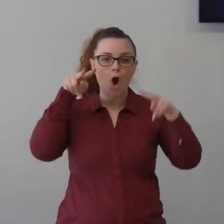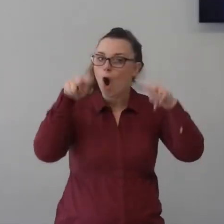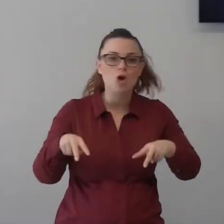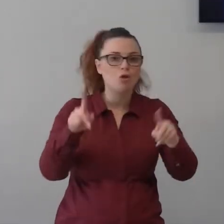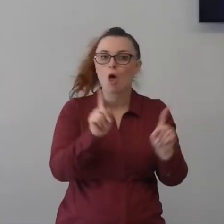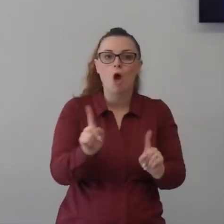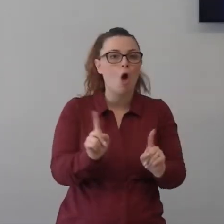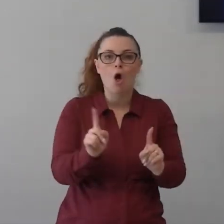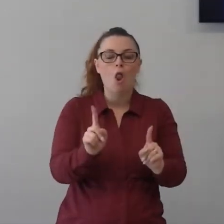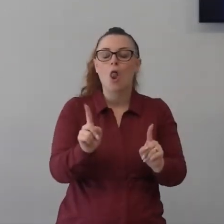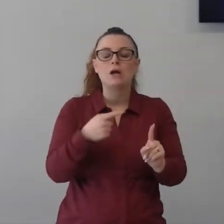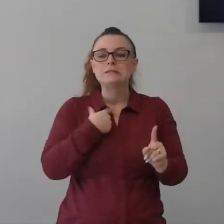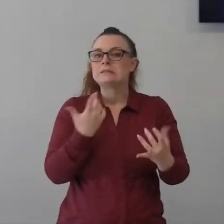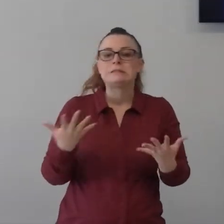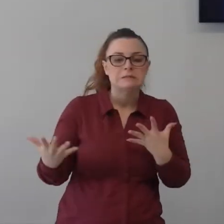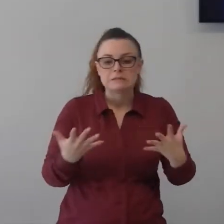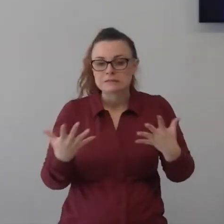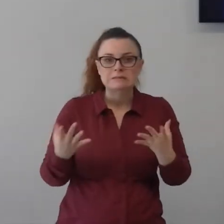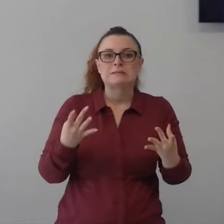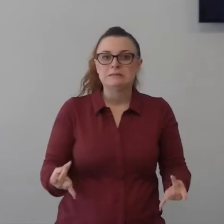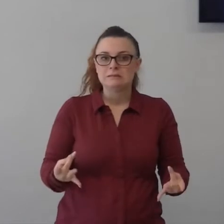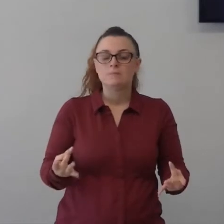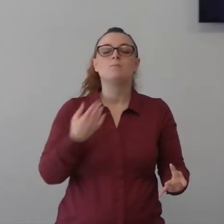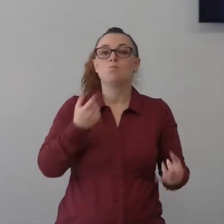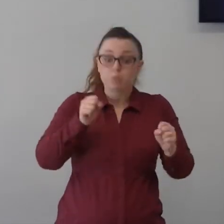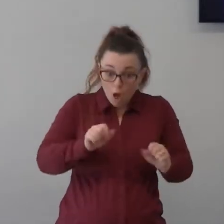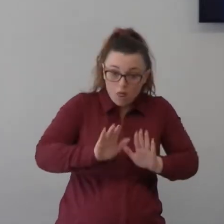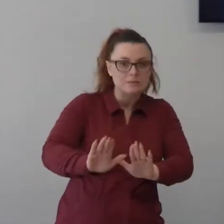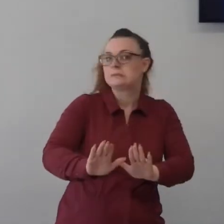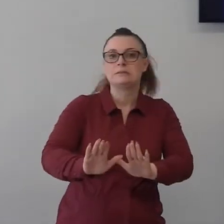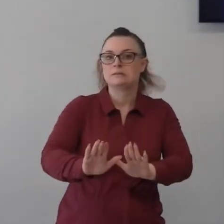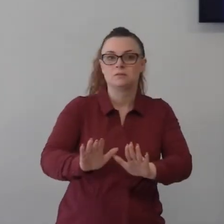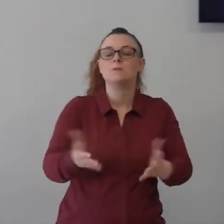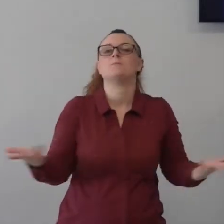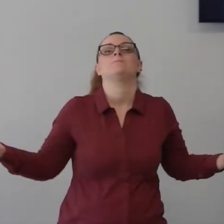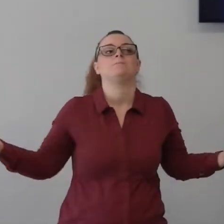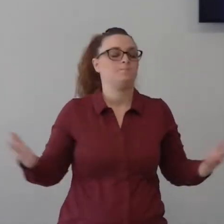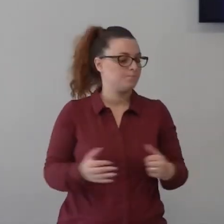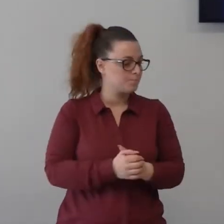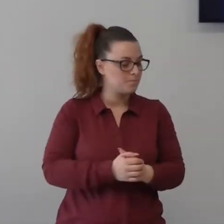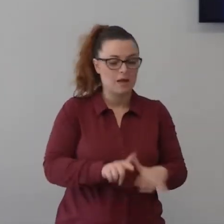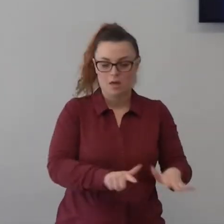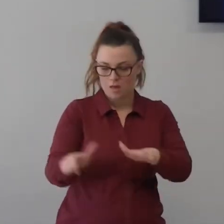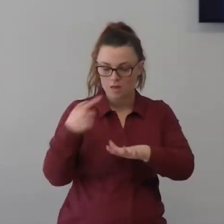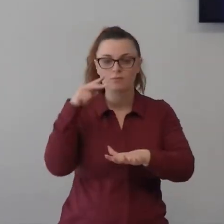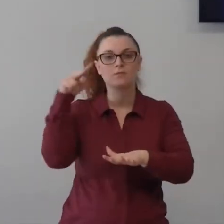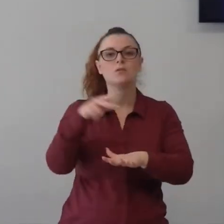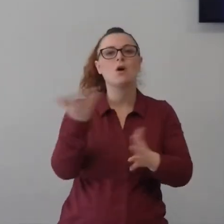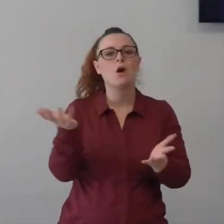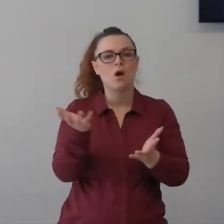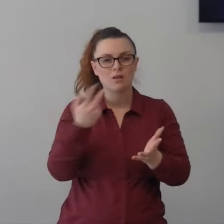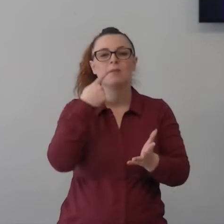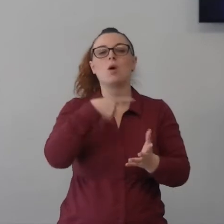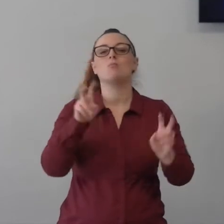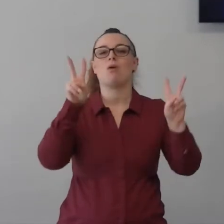che non possiamo nemmeno allontanare da noi la settimana scorsa abbiamo visto un tipo di tempesta particolare dove